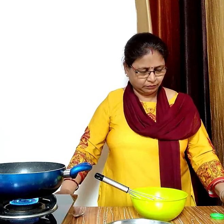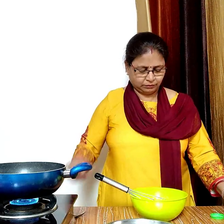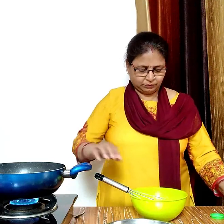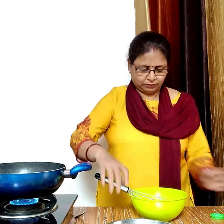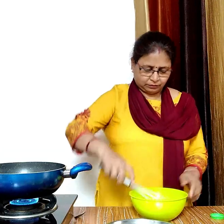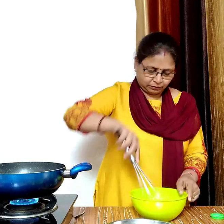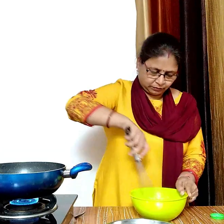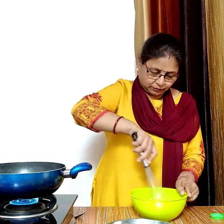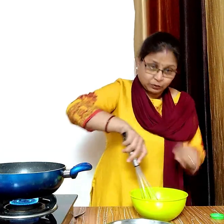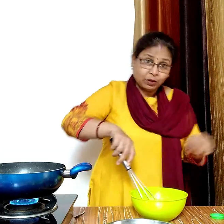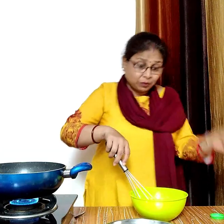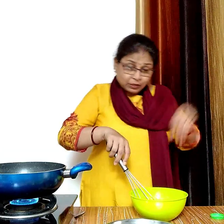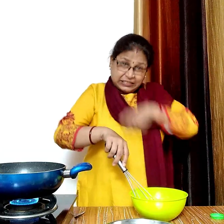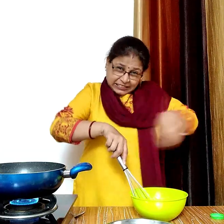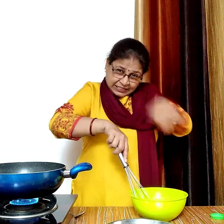और डालते ही अच्छे से मिला लेंगे